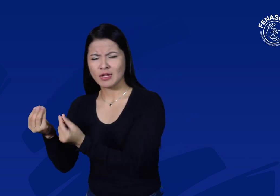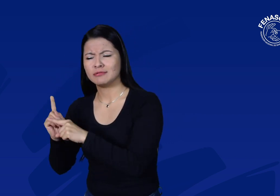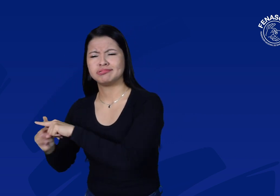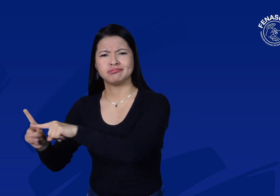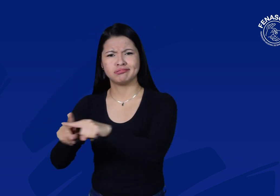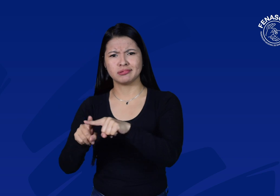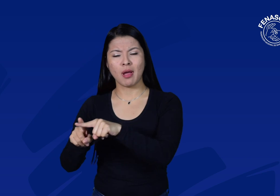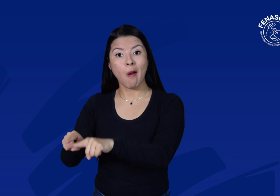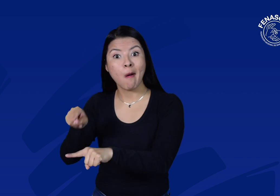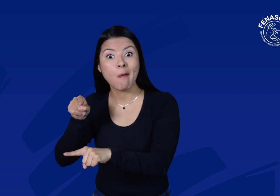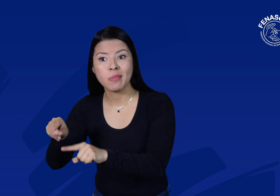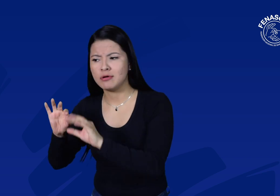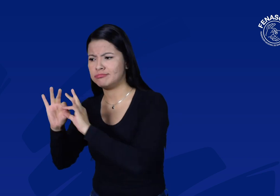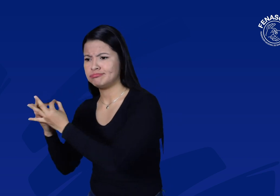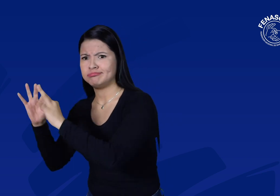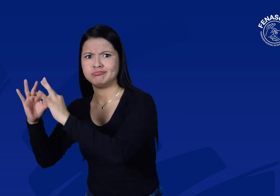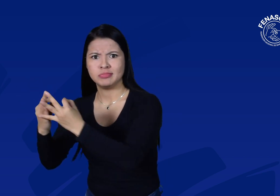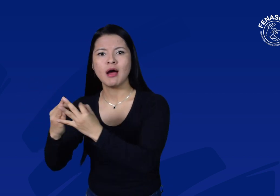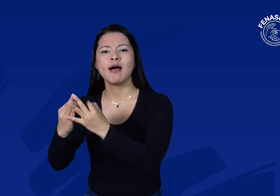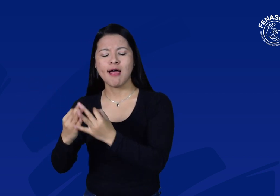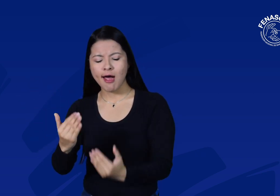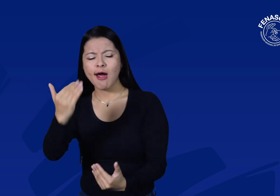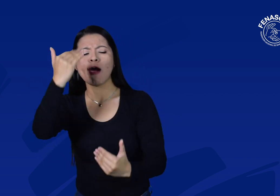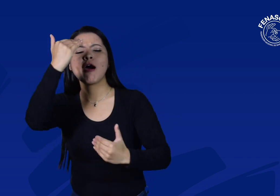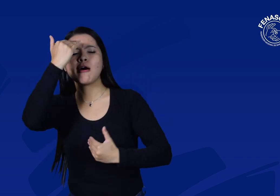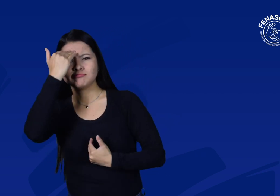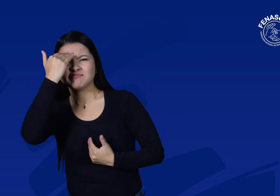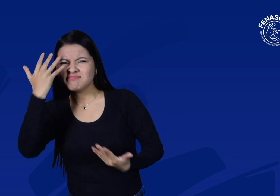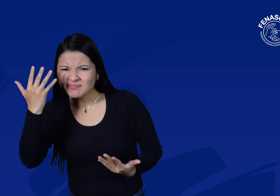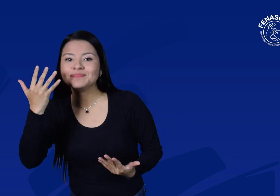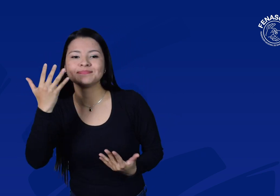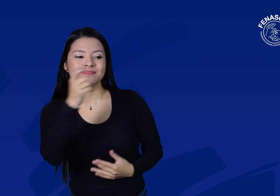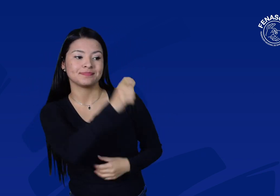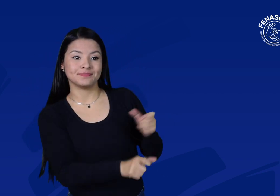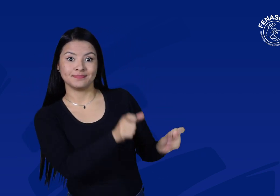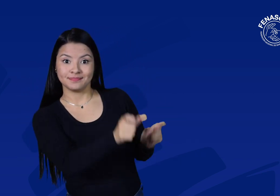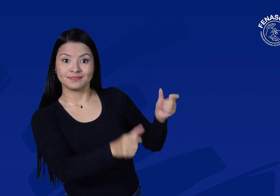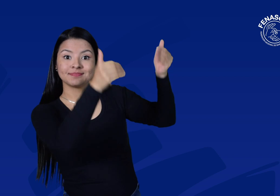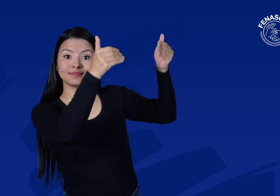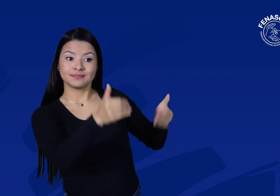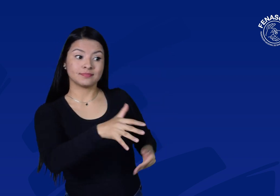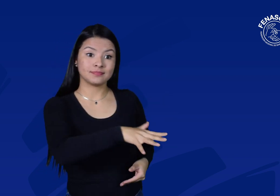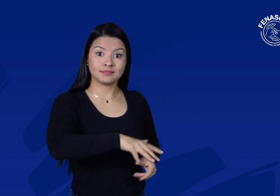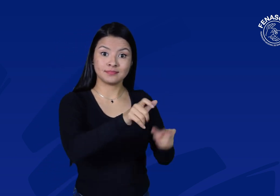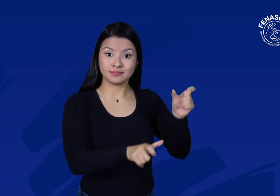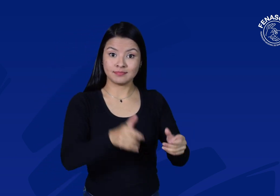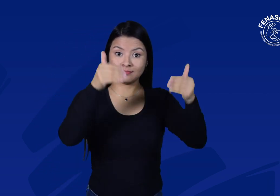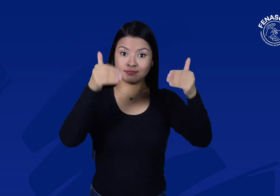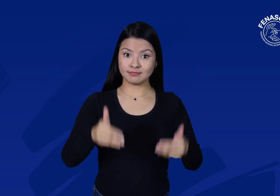que tomen mayor conciencia respecto a las personas con discapacidad y fomentar